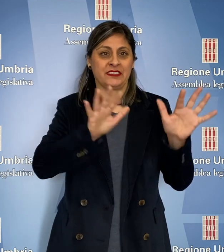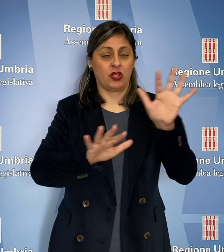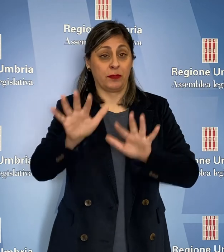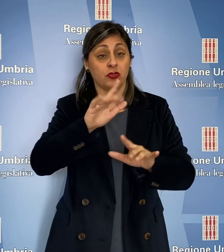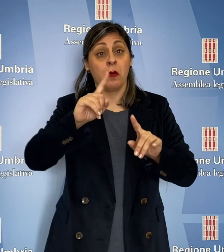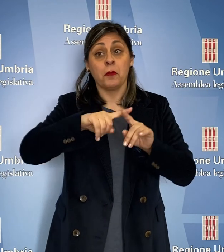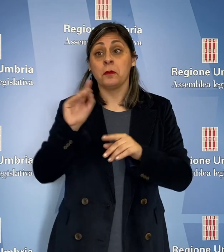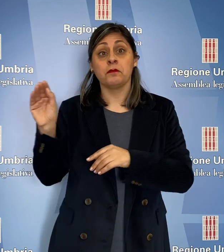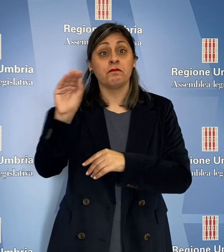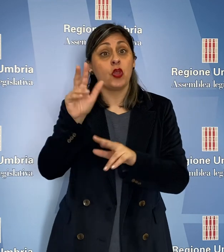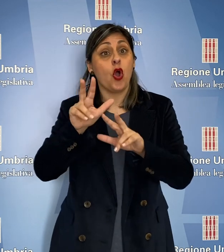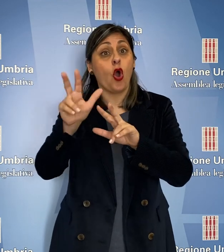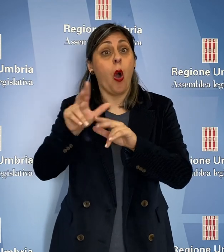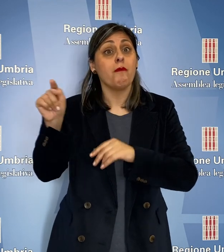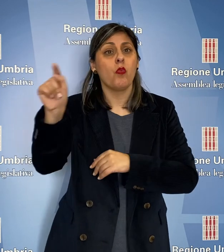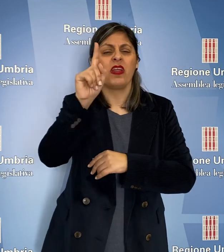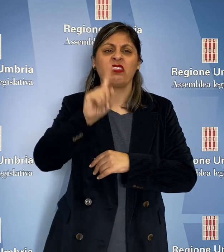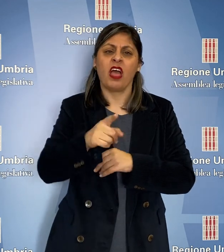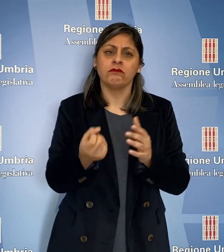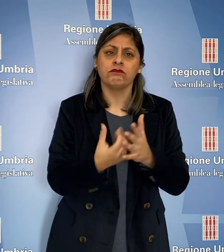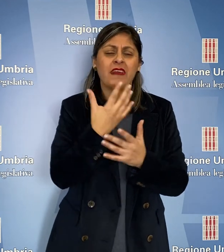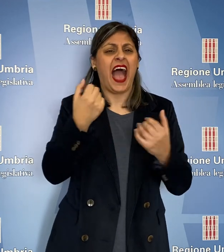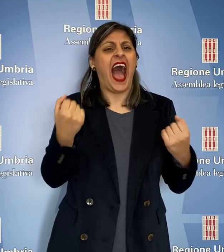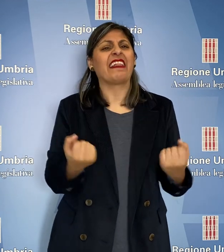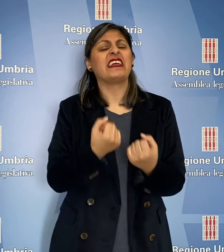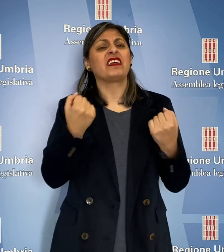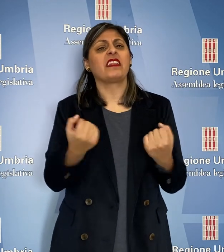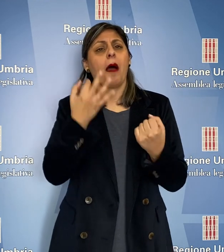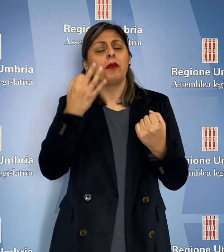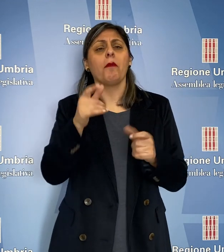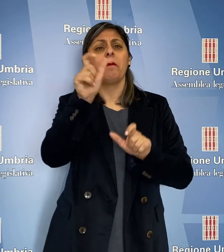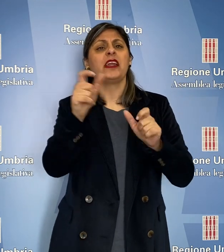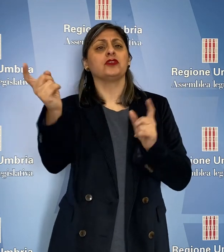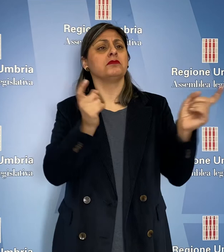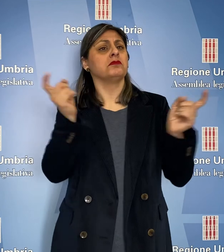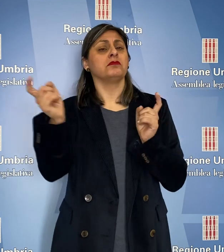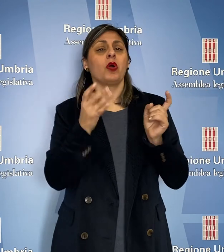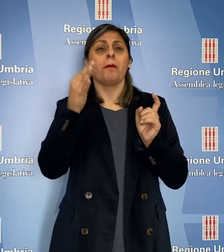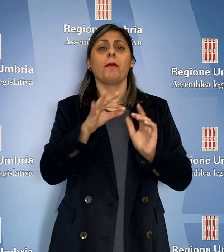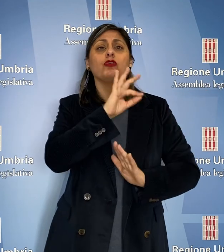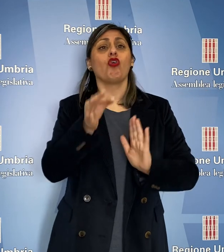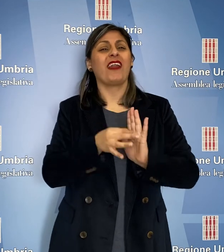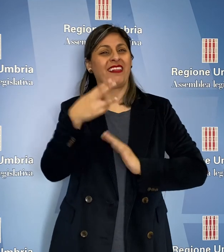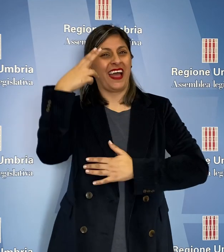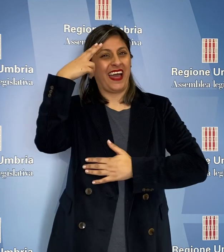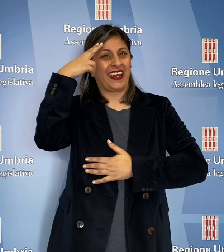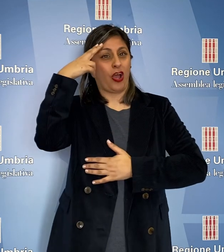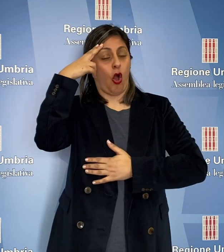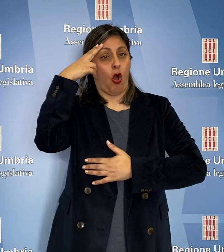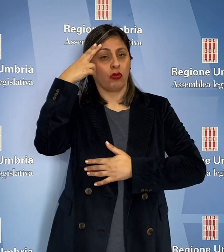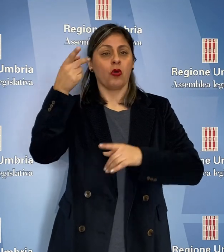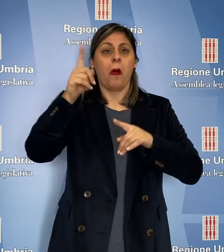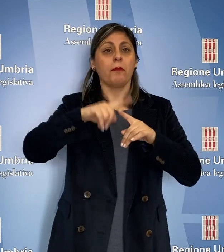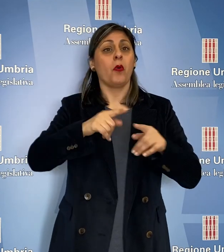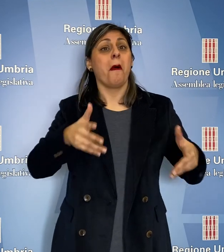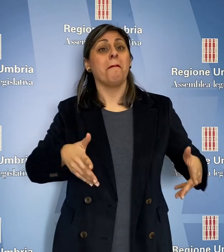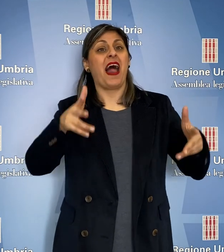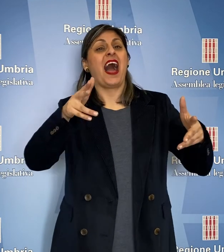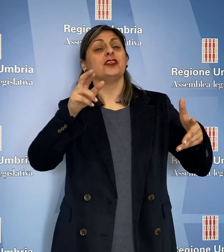invitare ogni amministrazione comunale ad organizzare attività aperte all'intera cittadinanza per la giornata del ricordo, ad